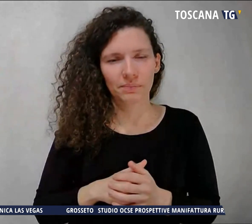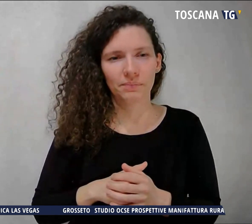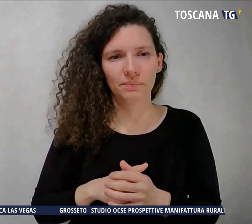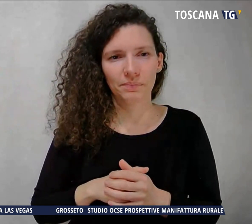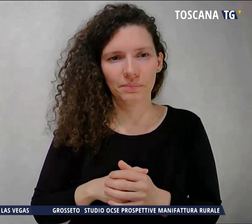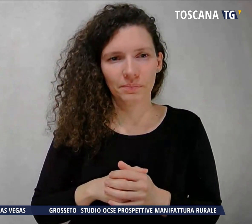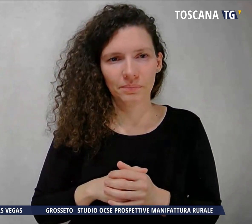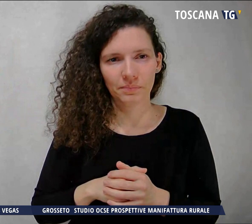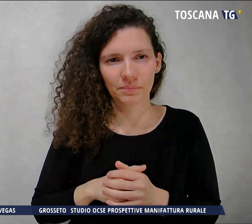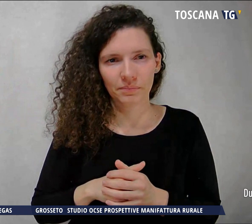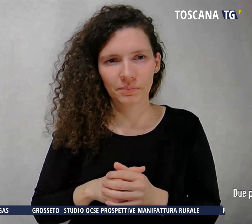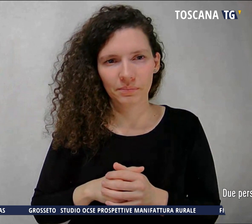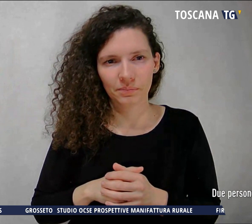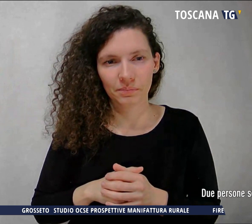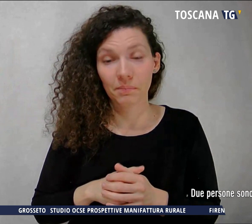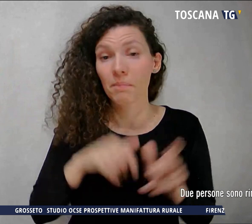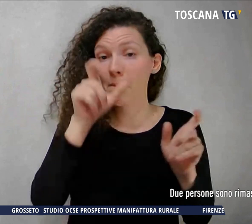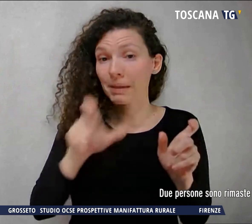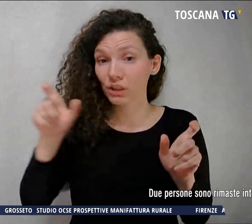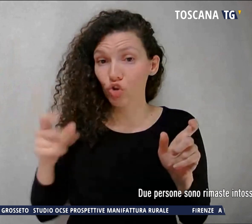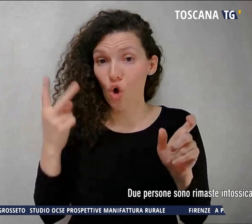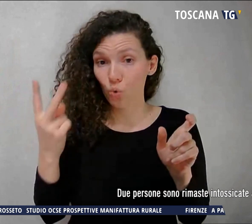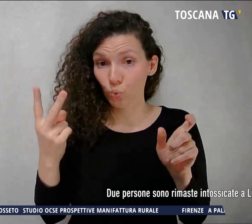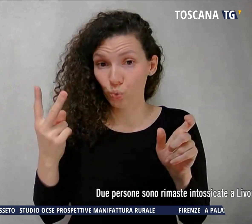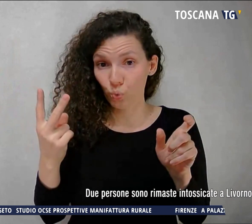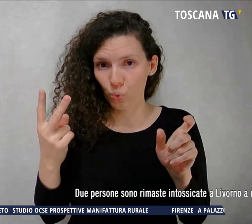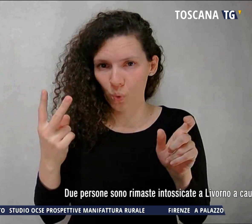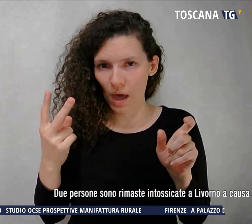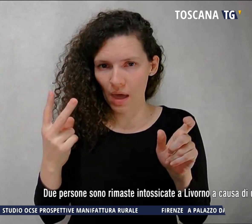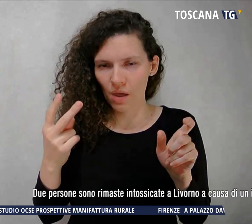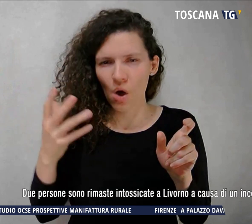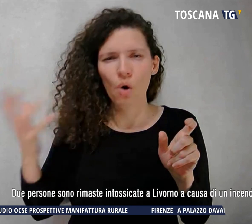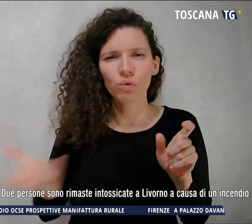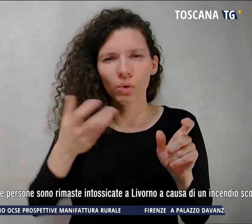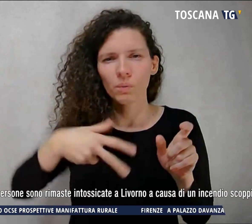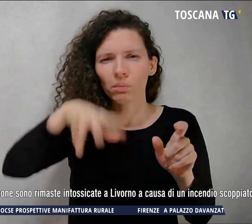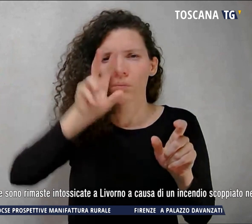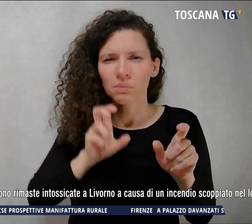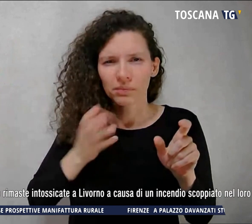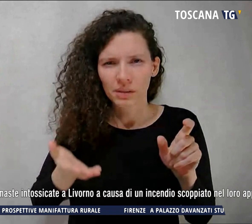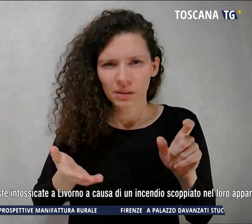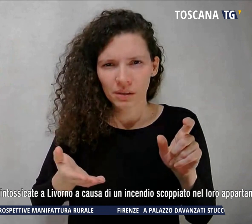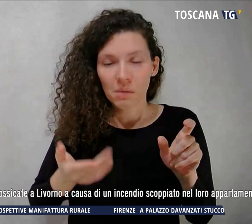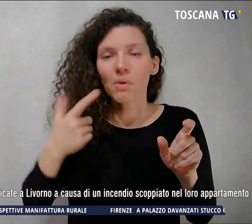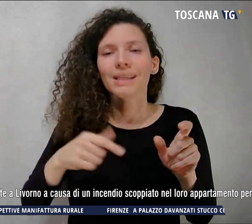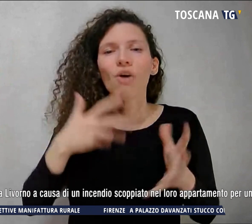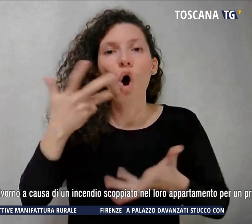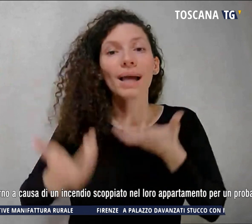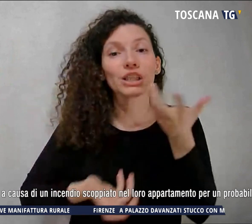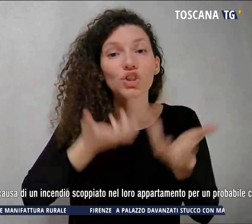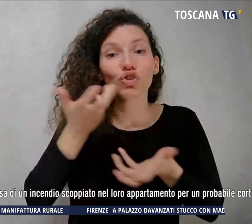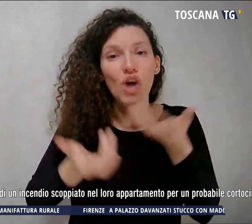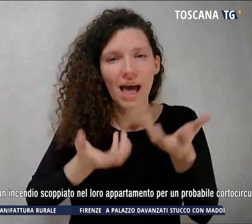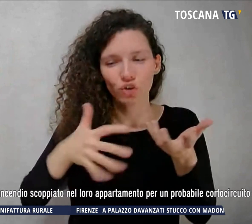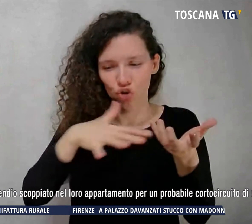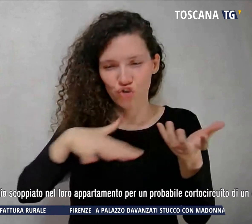Due persone sono rimaste intossicate a Livorno a causa di un incendio scoppiato nel